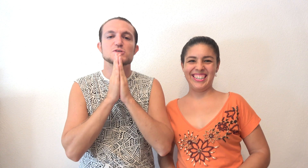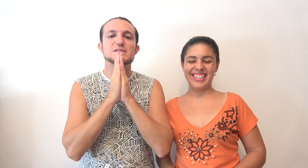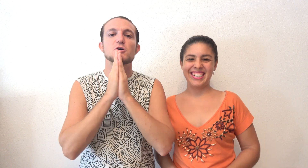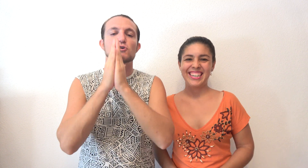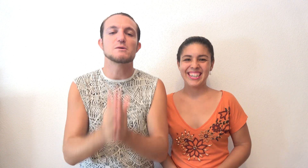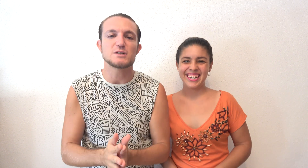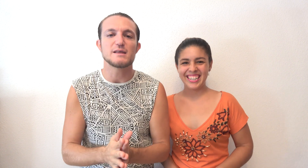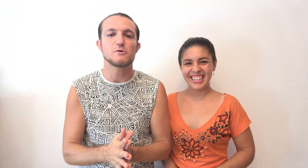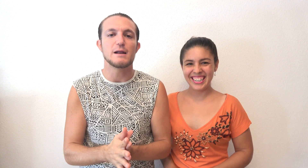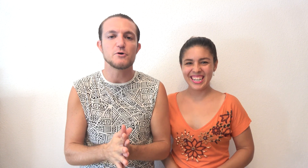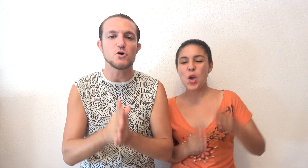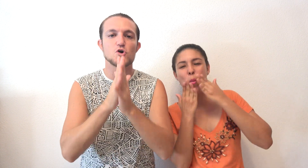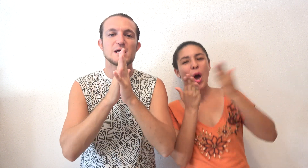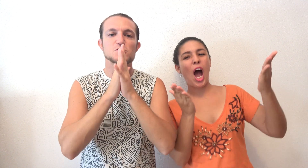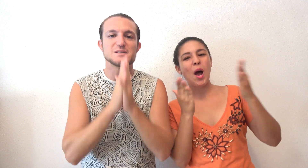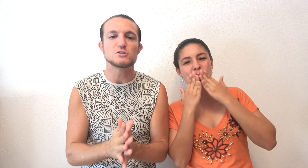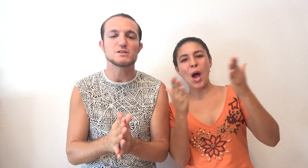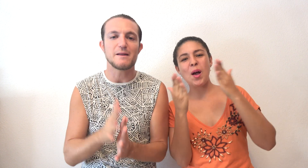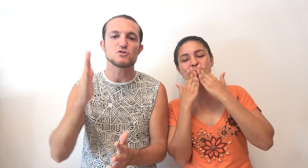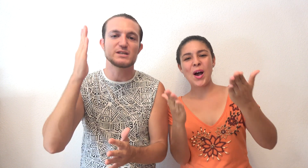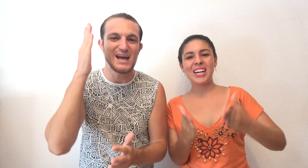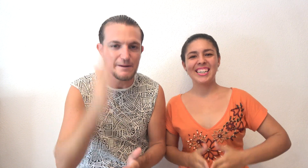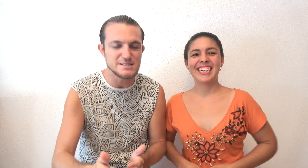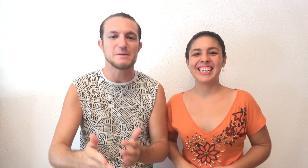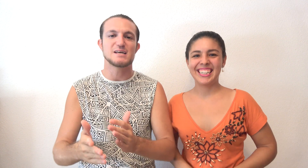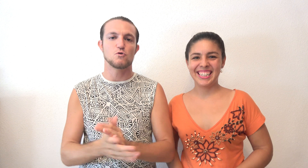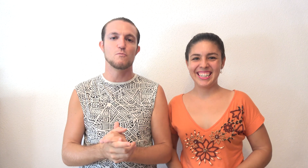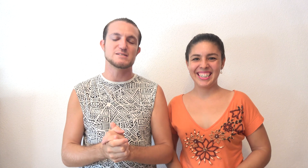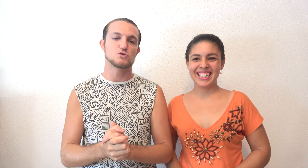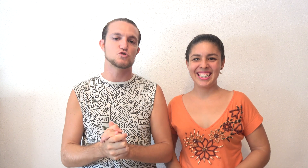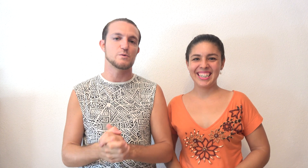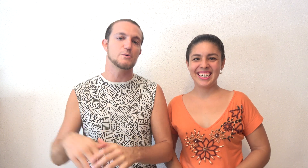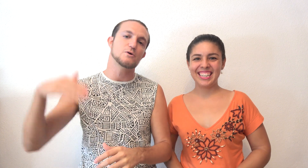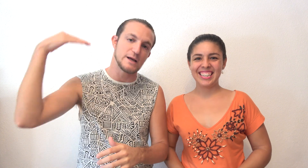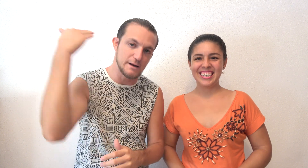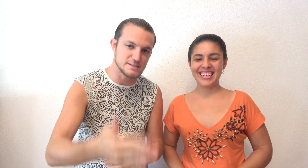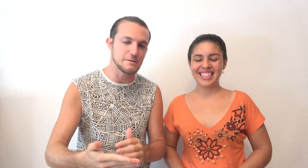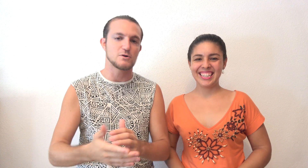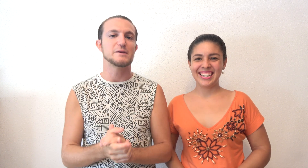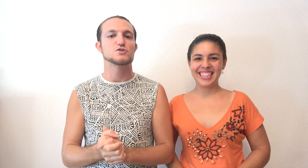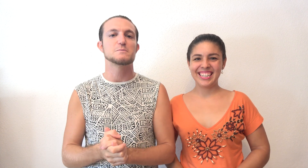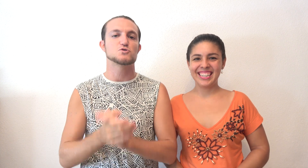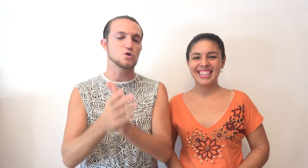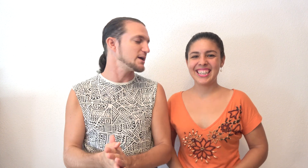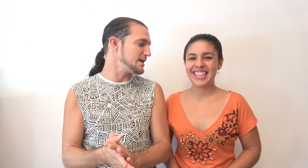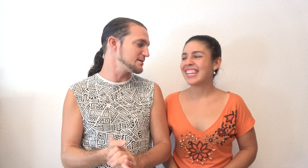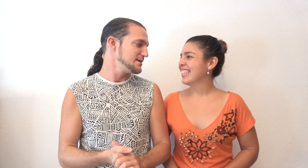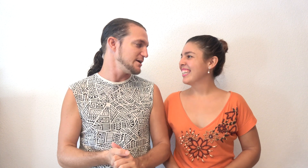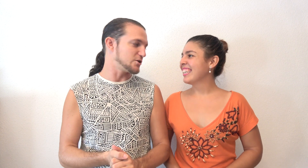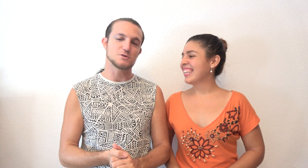muchísimo. Que os damos gracias por el apoyo. Os damos besitos y abrazos. Que acabéis de pasar un mes de agosto súper bueno. Que el sábado que viene os vemos con otra guía. Y que os damos